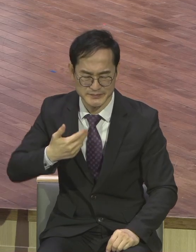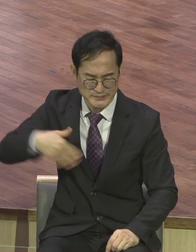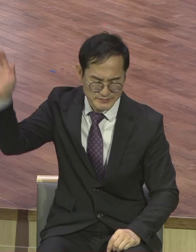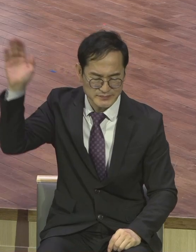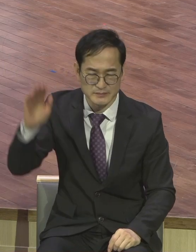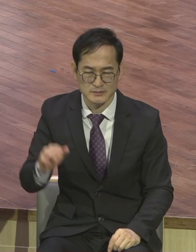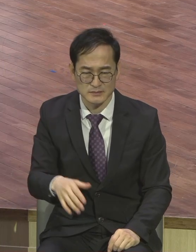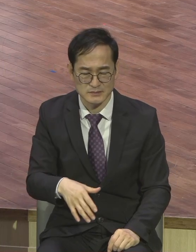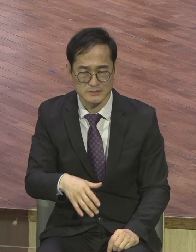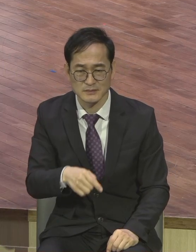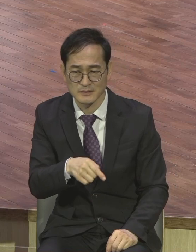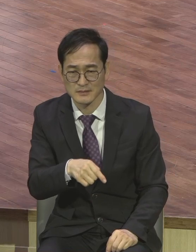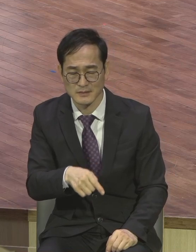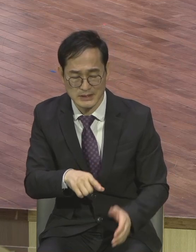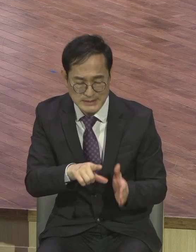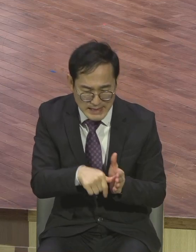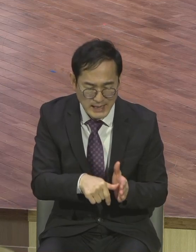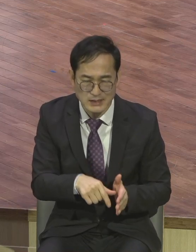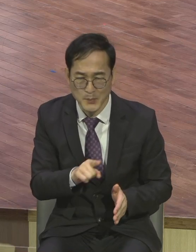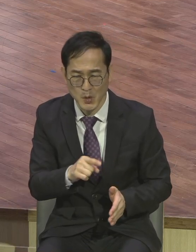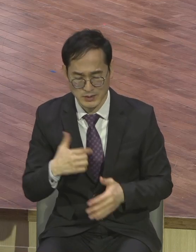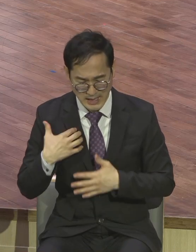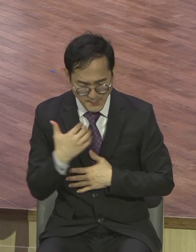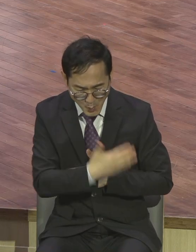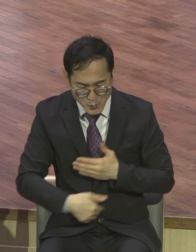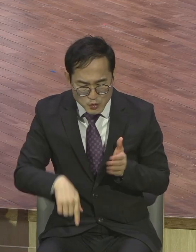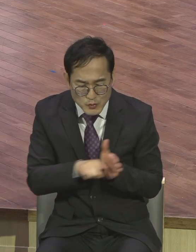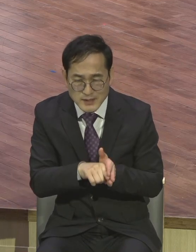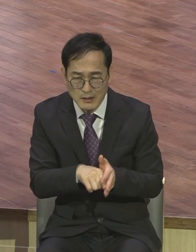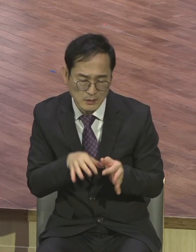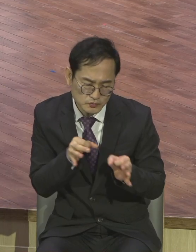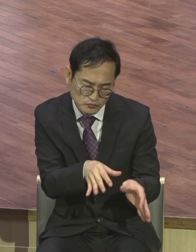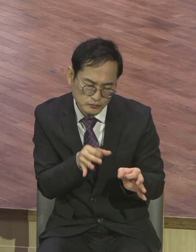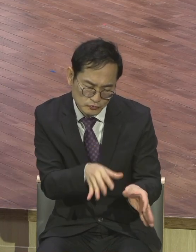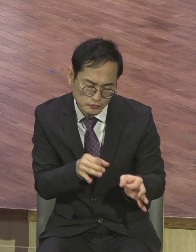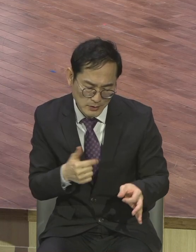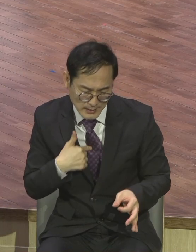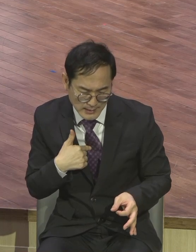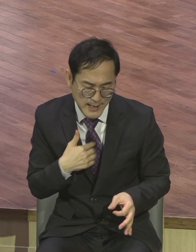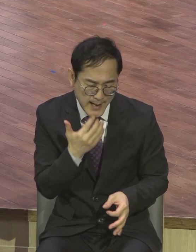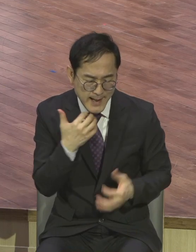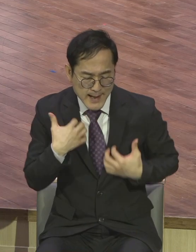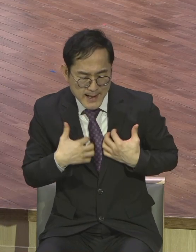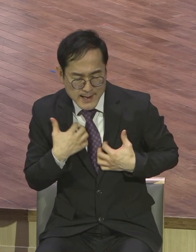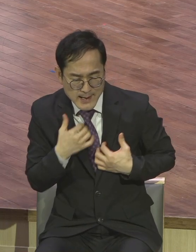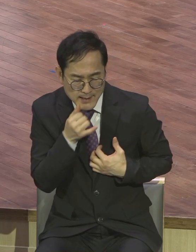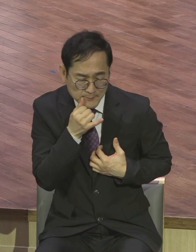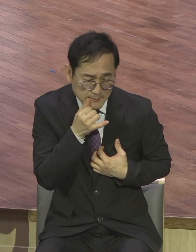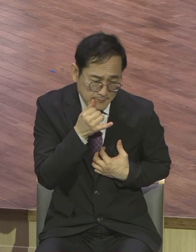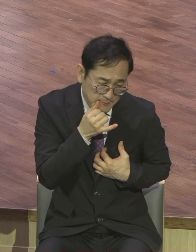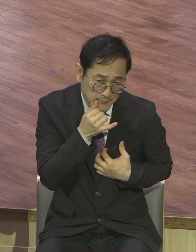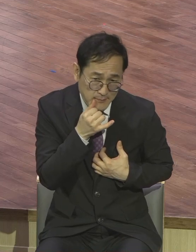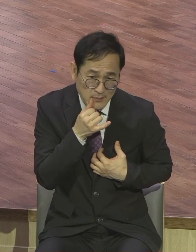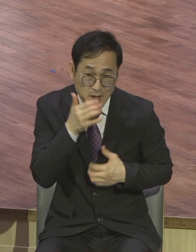시간 투자를 서론에만 한다고 하면 그냥 무너지는 어느 날 다 무너지요 바벨타고